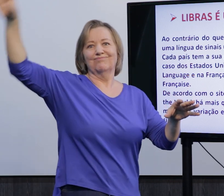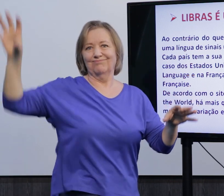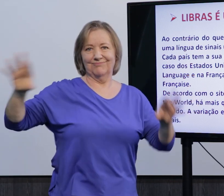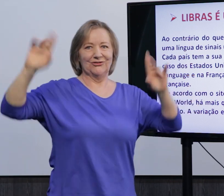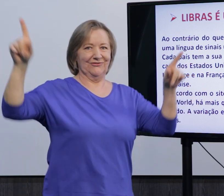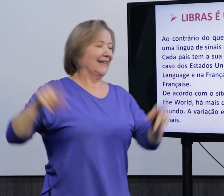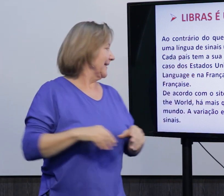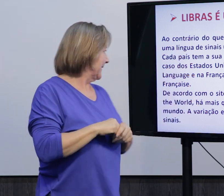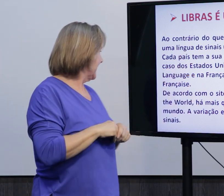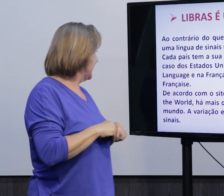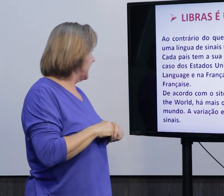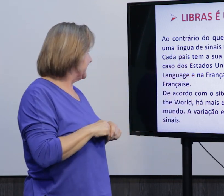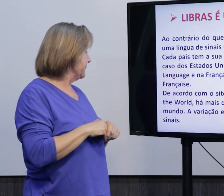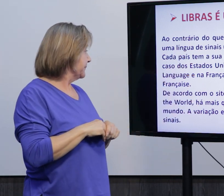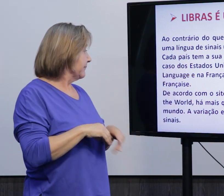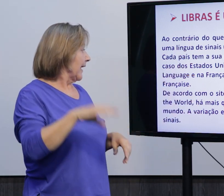Né, né, porque são sujeitos surdos diferentes.